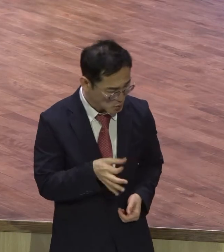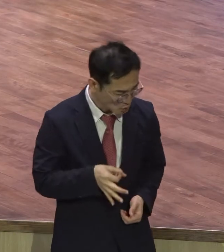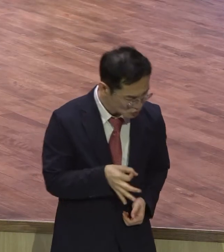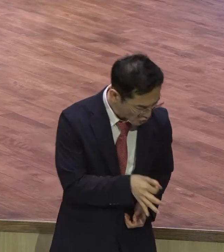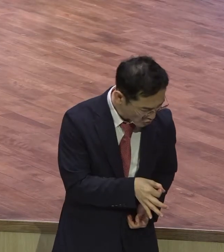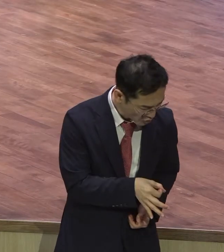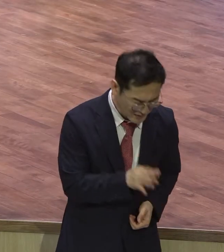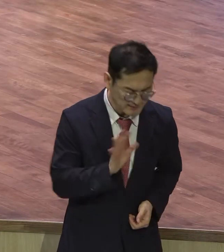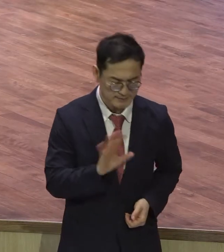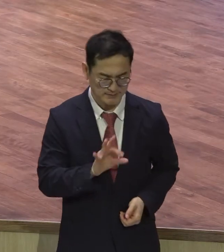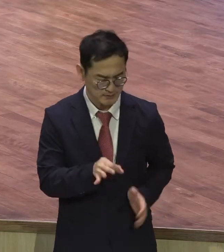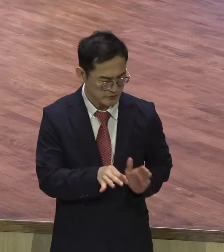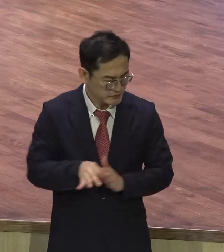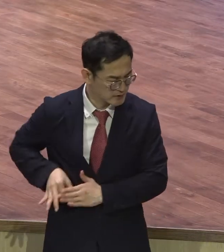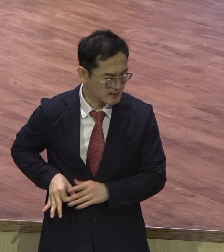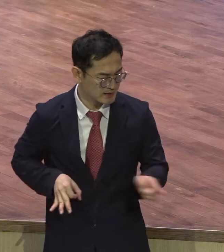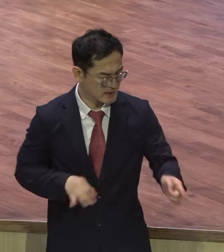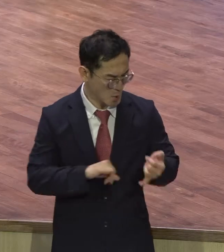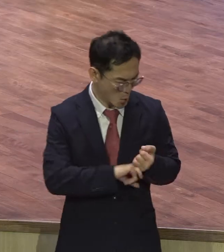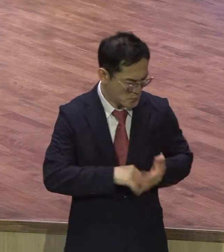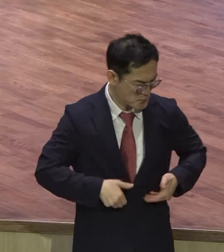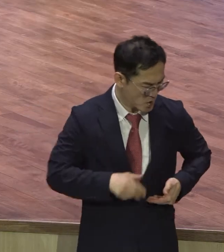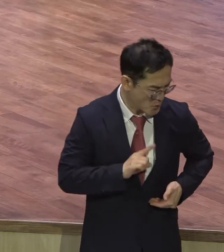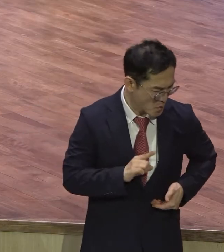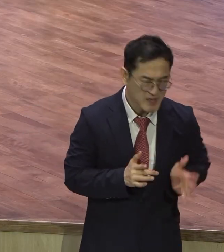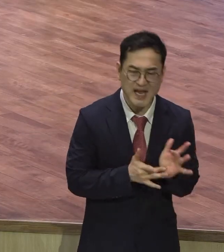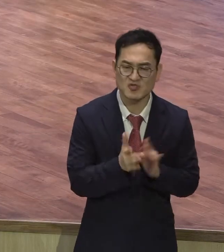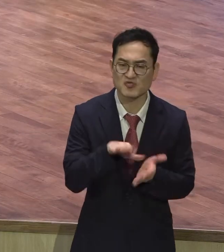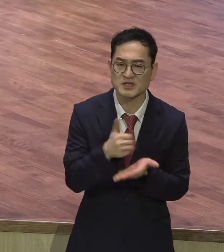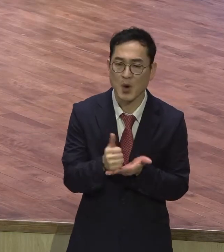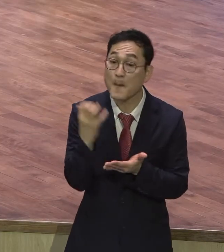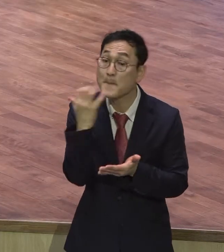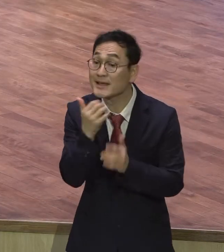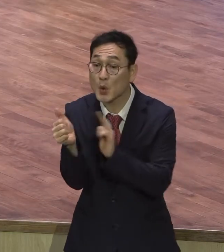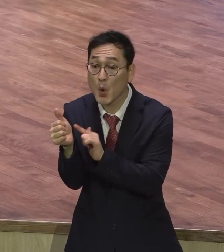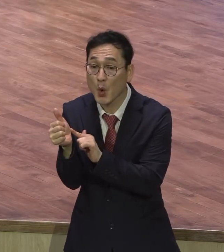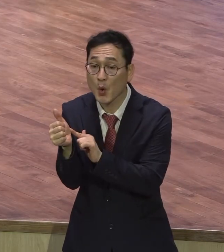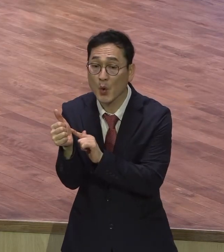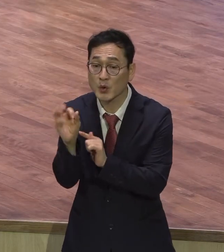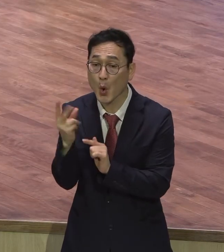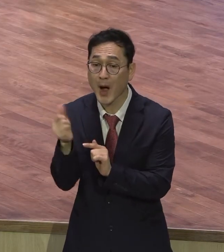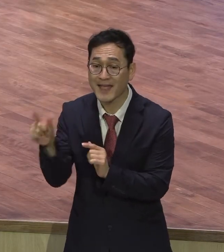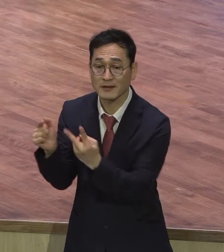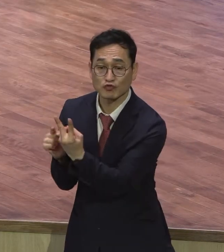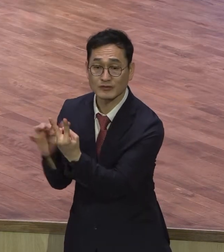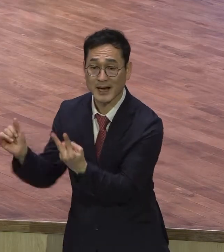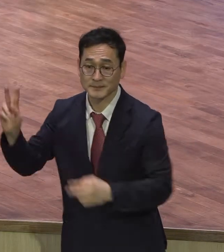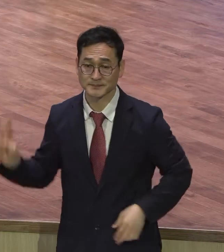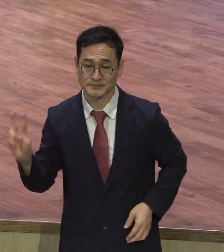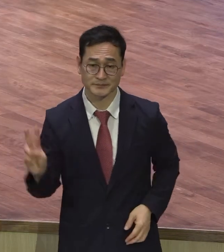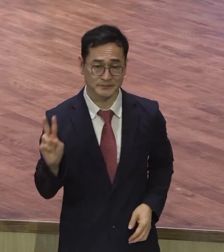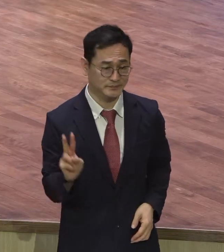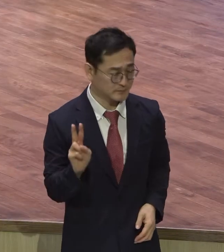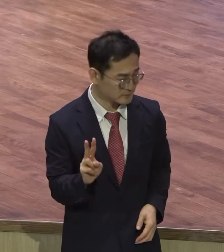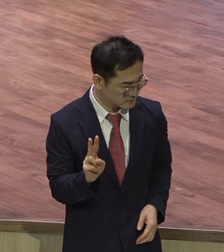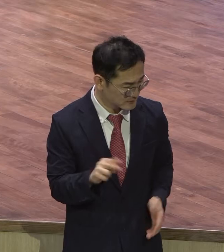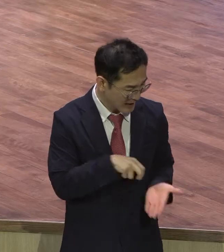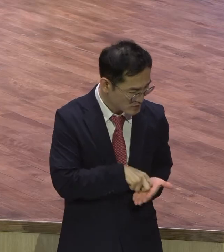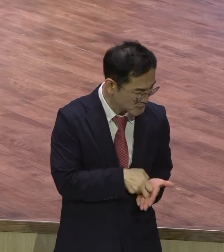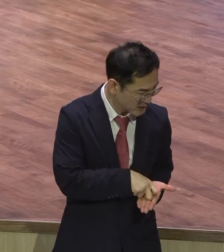필요한 것은 바로 예수 그리스도다. 그걸 본 거예요. 그걸 본 거예요. 사단과 저주 운명에 묶인 영혼